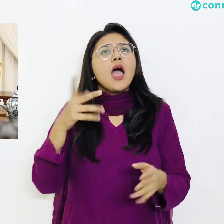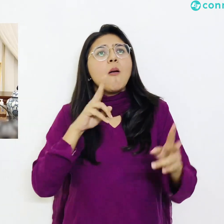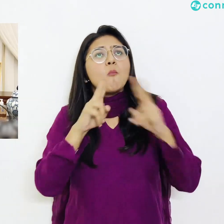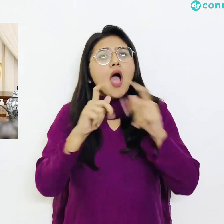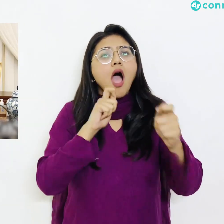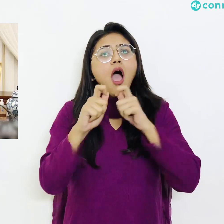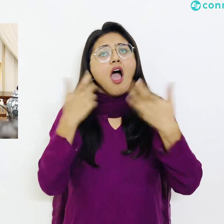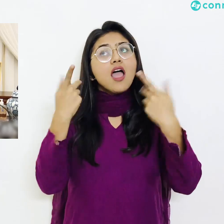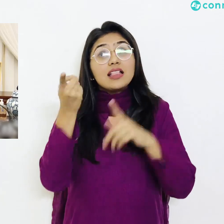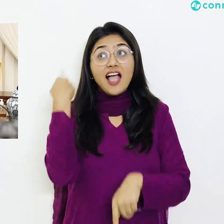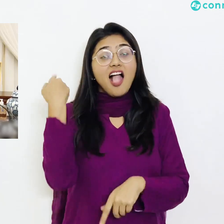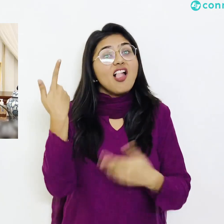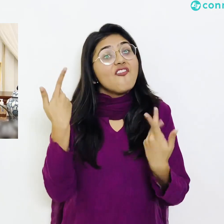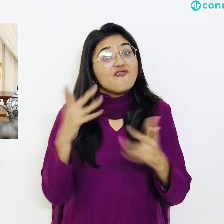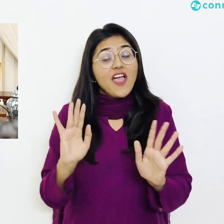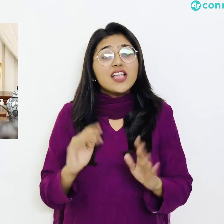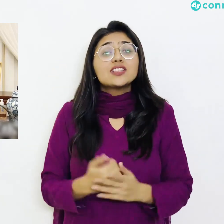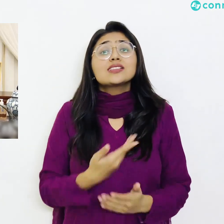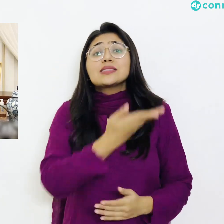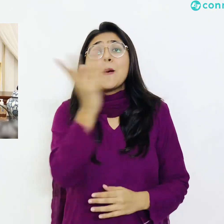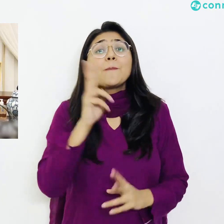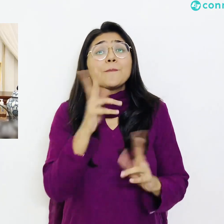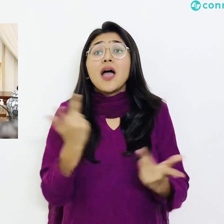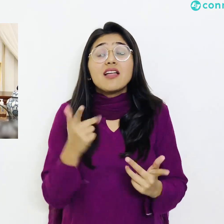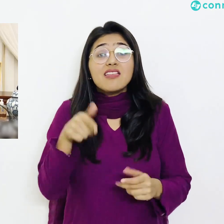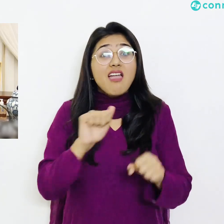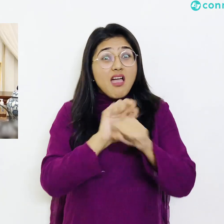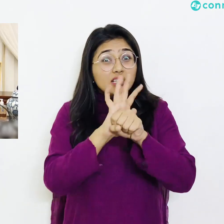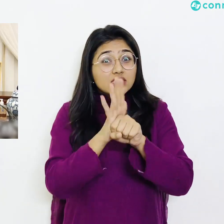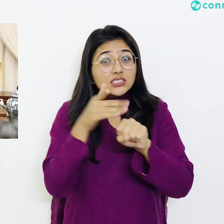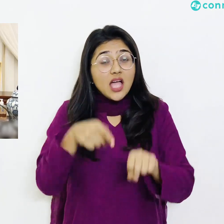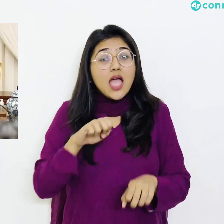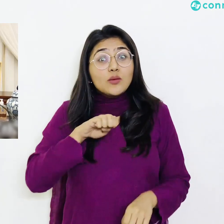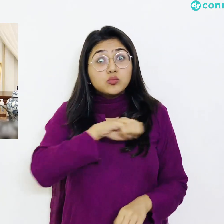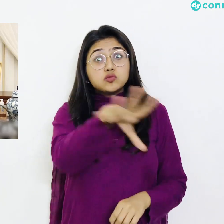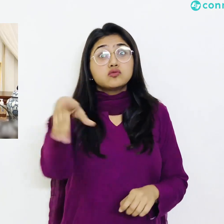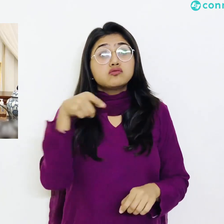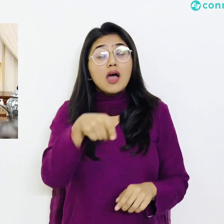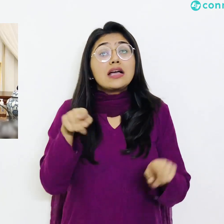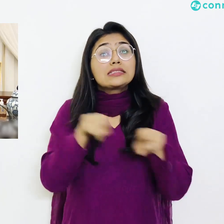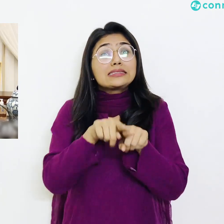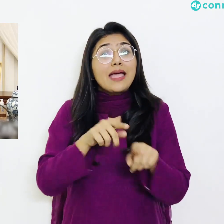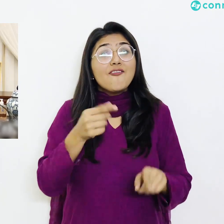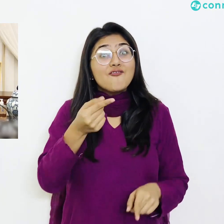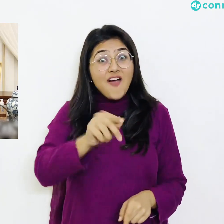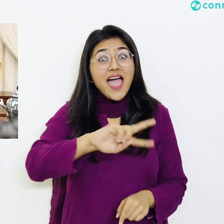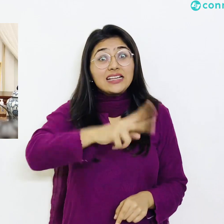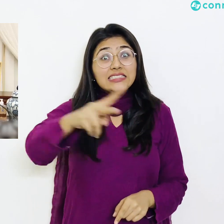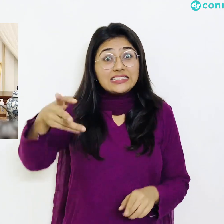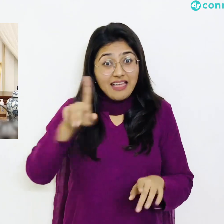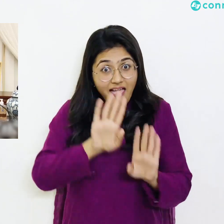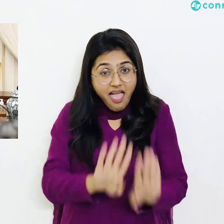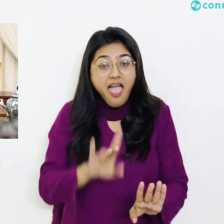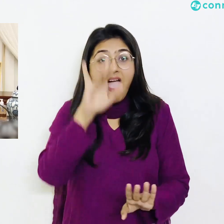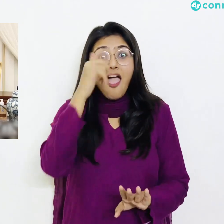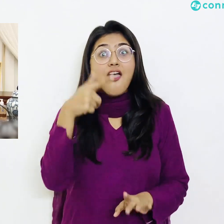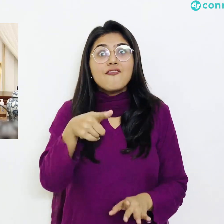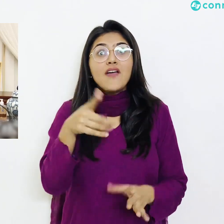بتایا کہ جی جس طریقے سے یہ بیماری پھیل رہی ہے اگر بڑی جگہ بڑے اجتماعات کو کنٹرول نہ